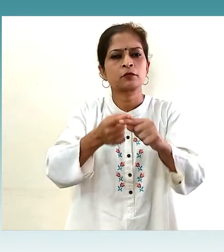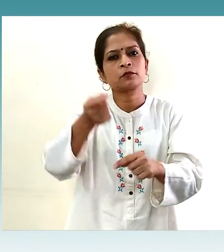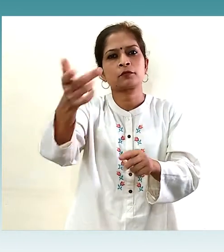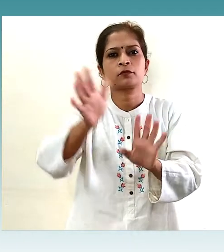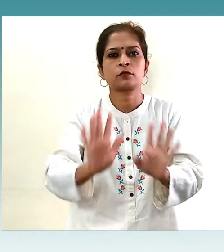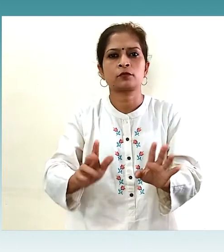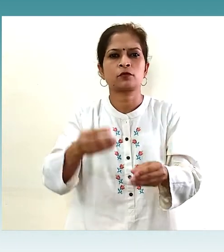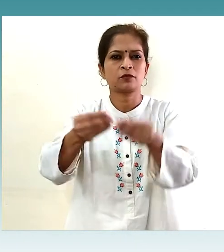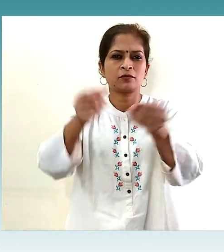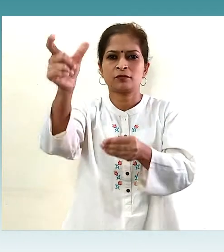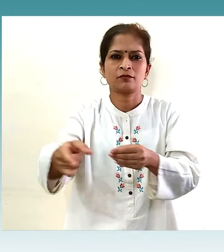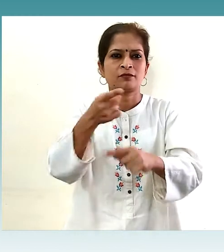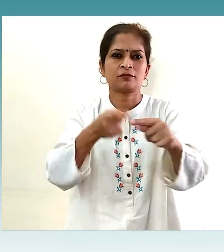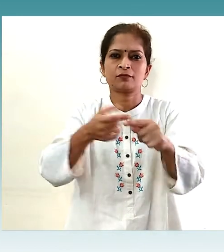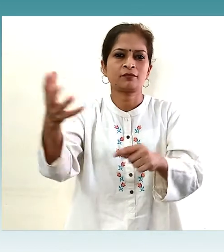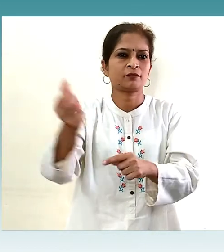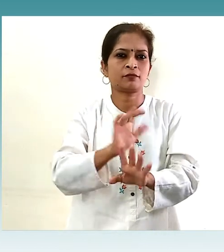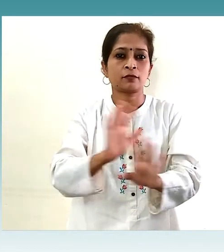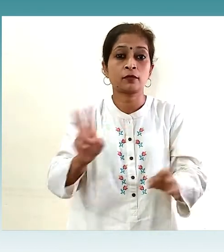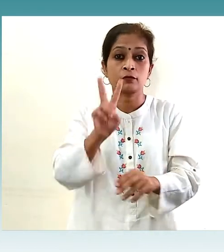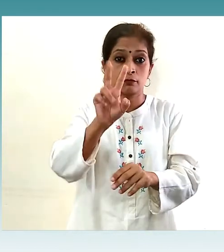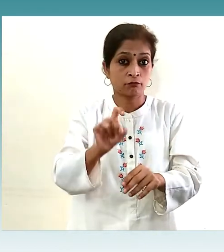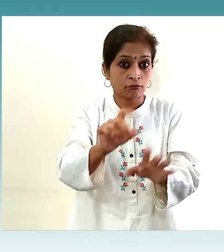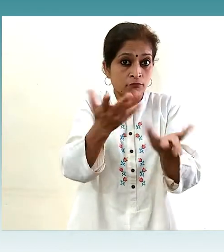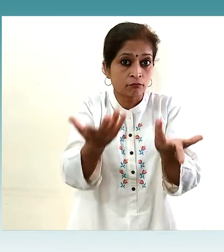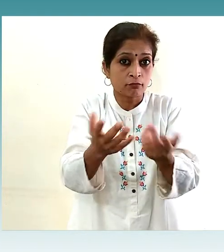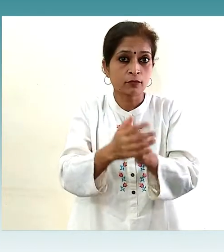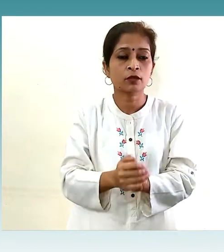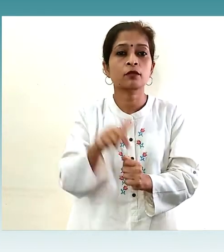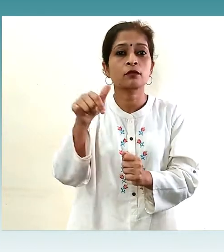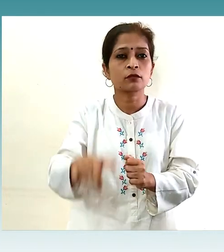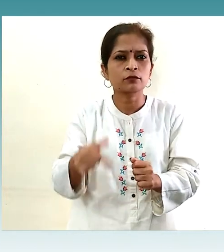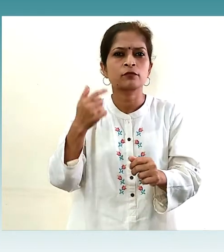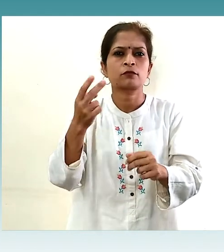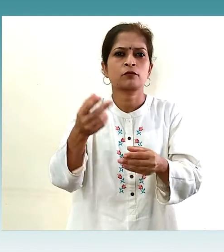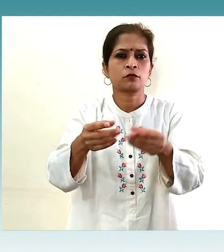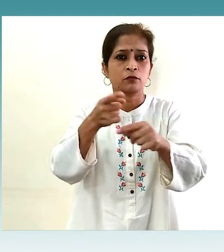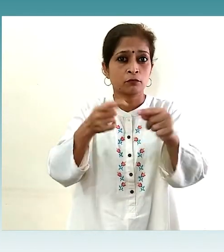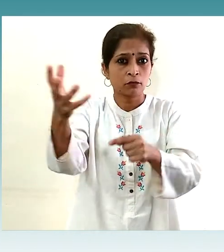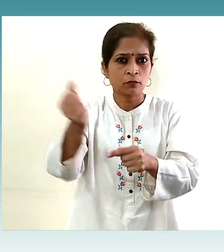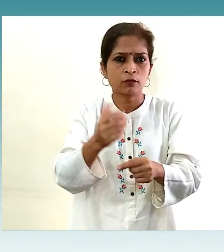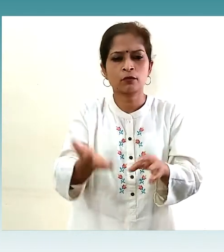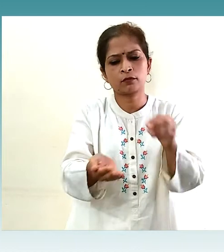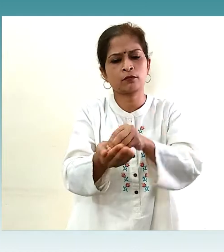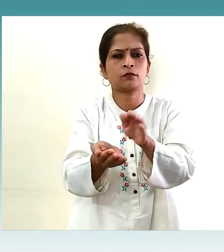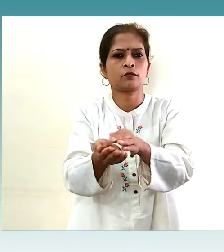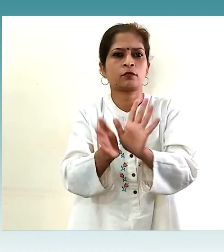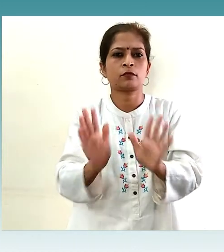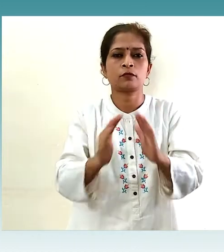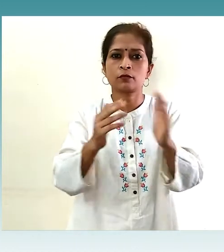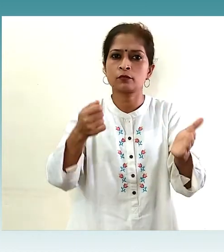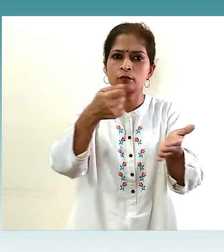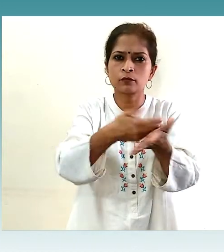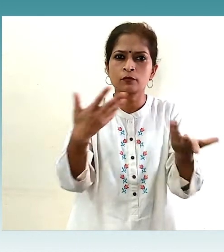खुले नोट या सिक्के ना लें, इनमें वाइरिस हो सकता है अगर लेने पड़ें, तो उन्हें हाथ में ही रखें और घर